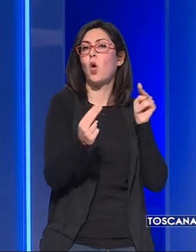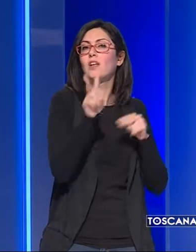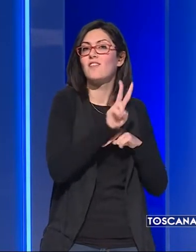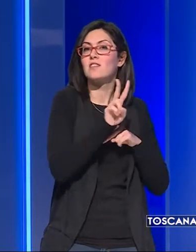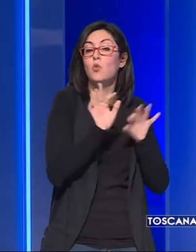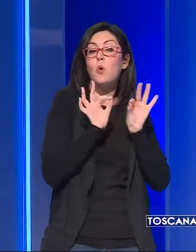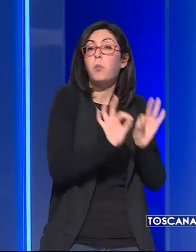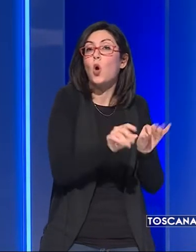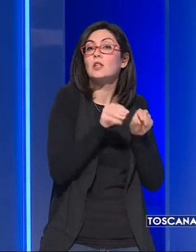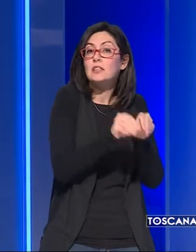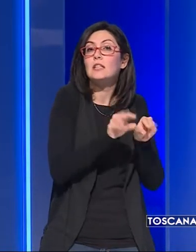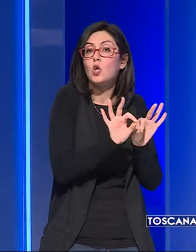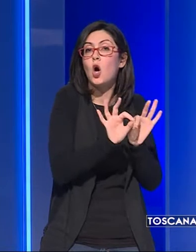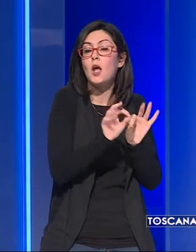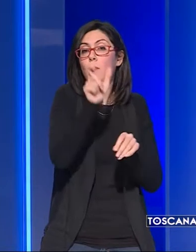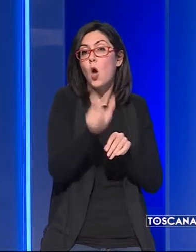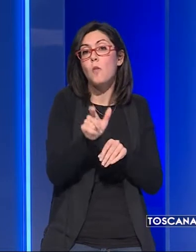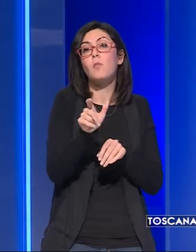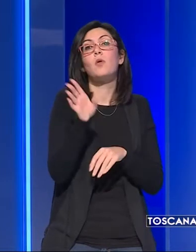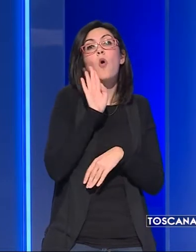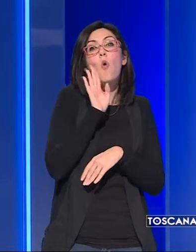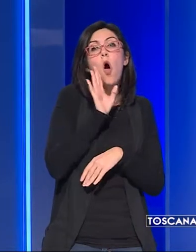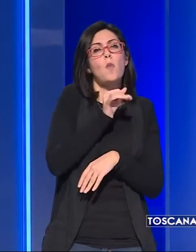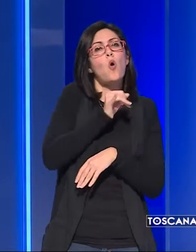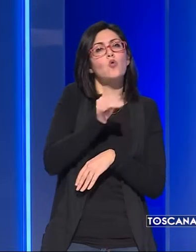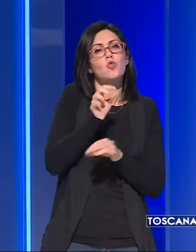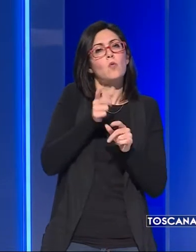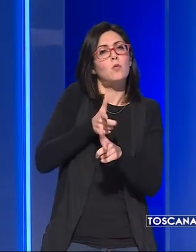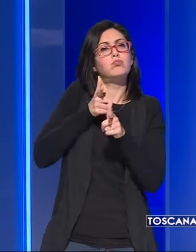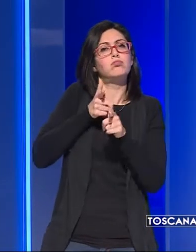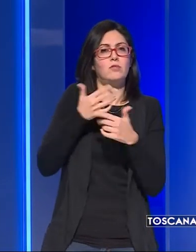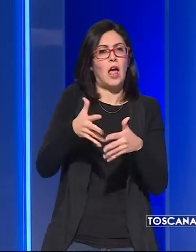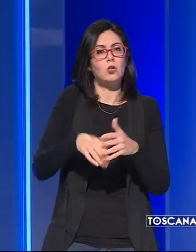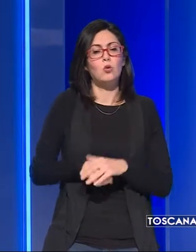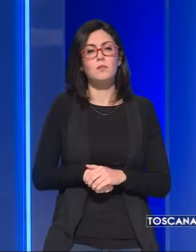esatto in cui l'uomo fu ammazzato a colpi di pistola.